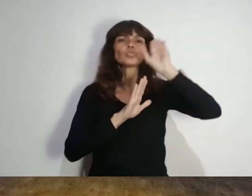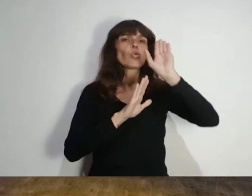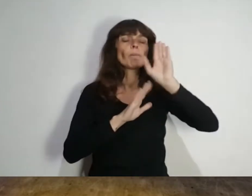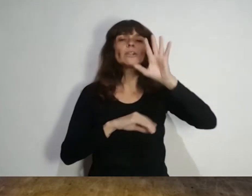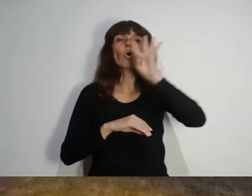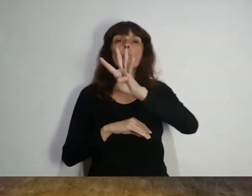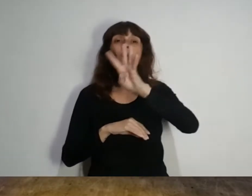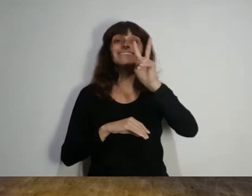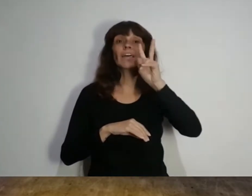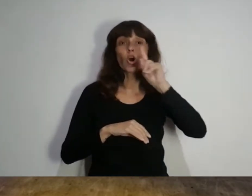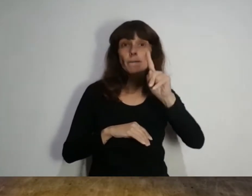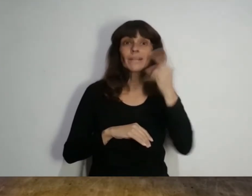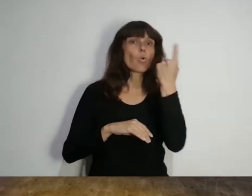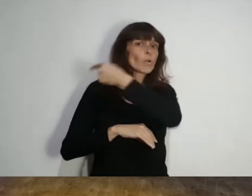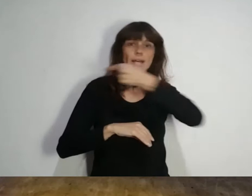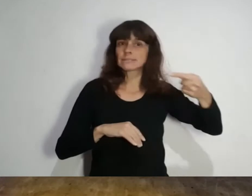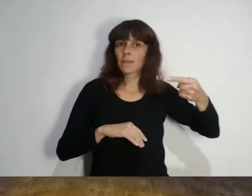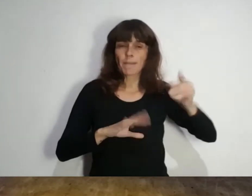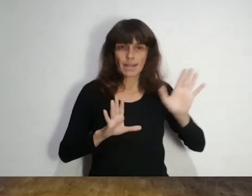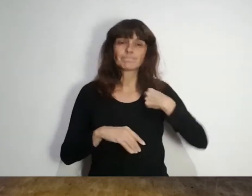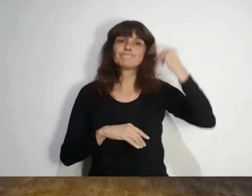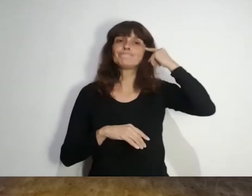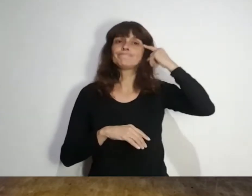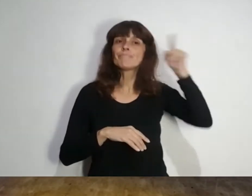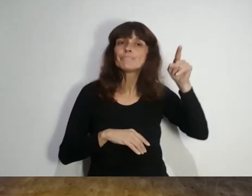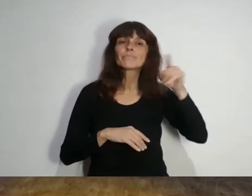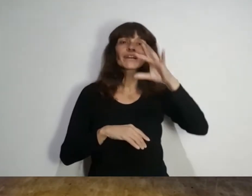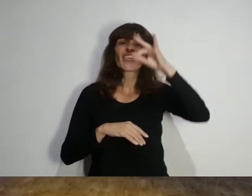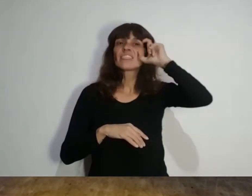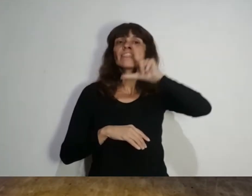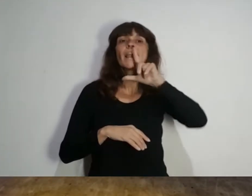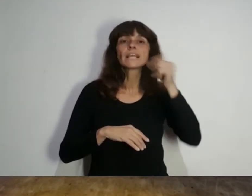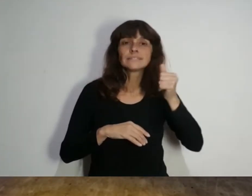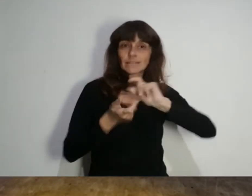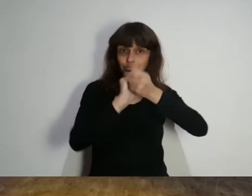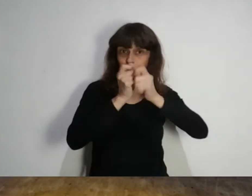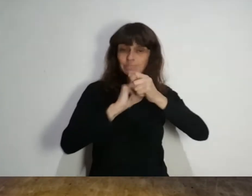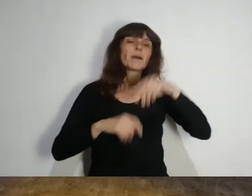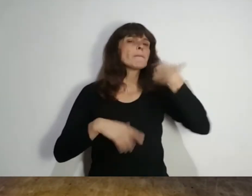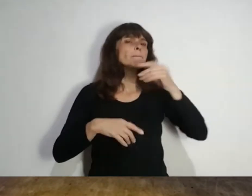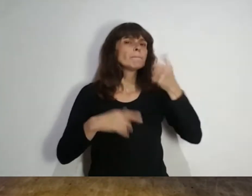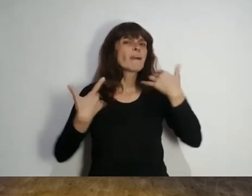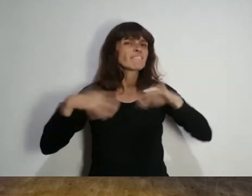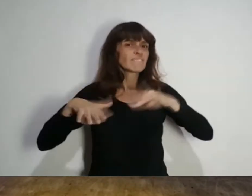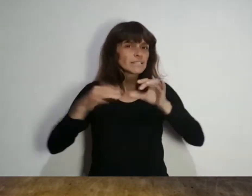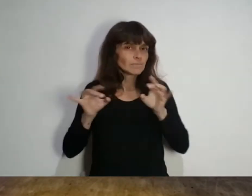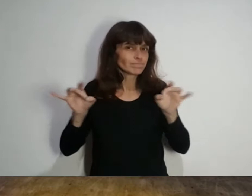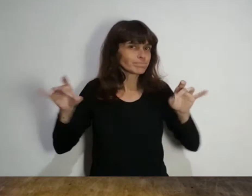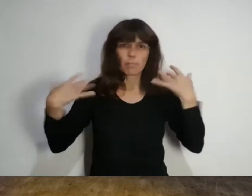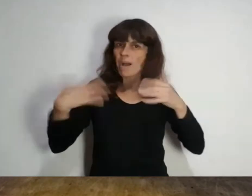superó los 42.000 en una semana. Se cree que la variante Delta se propaga más fácilmente que